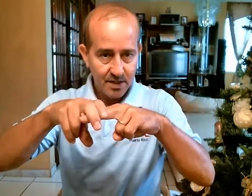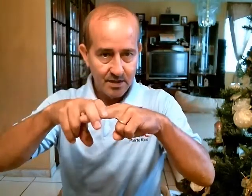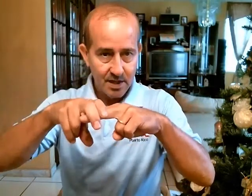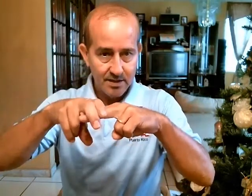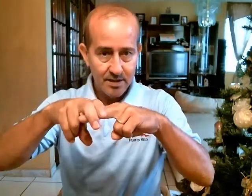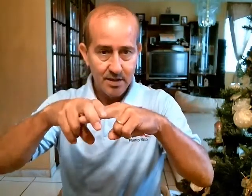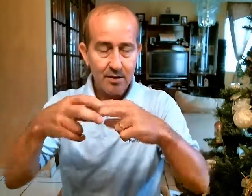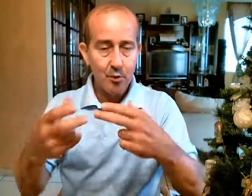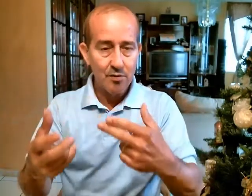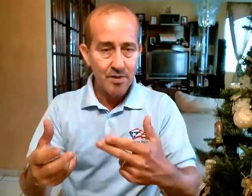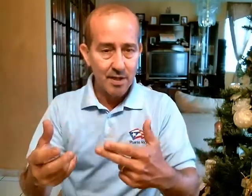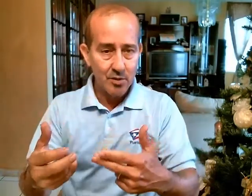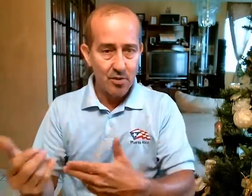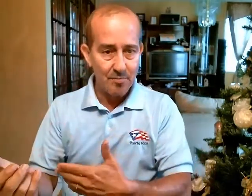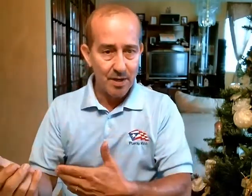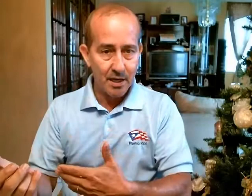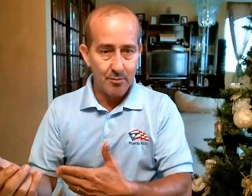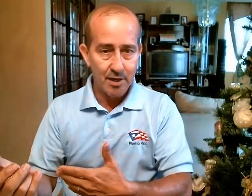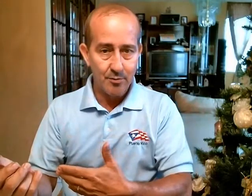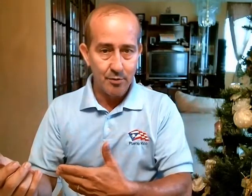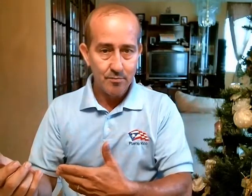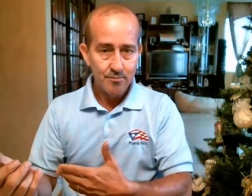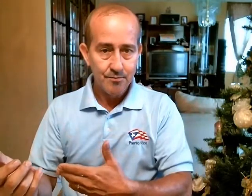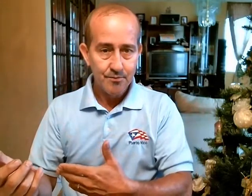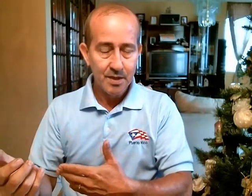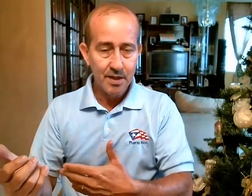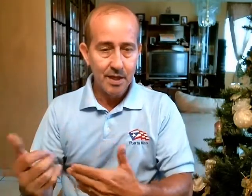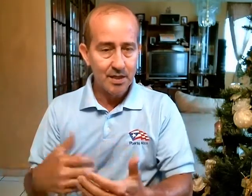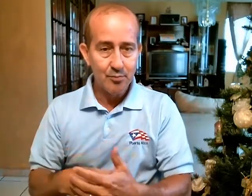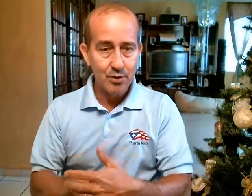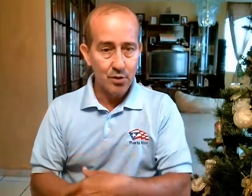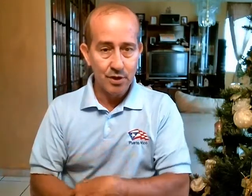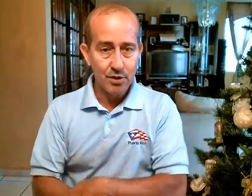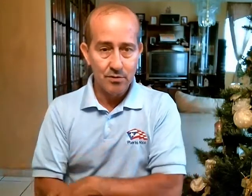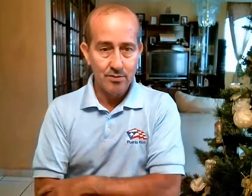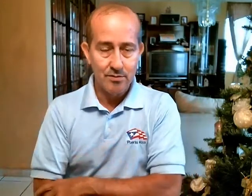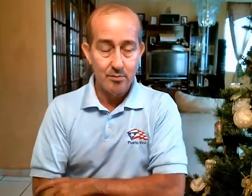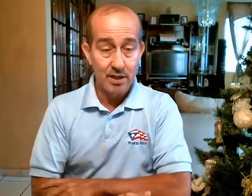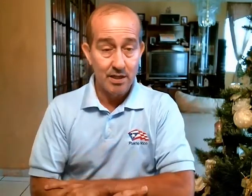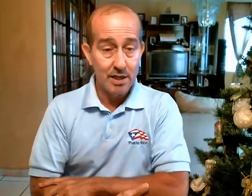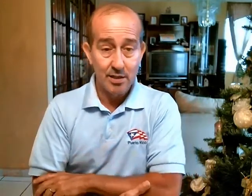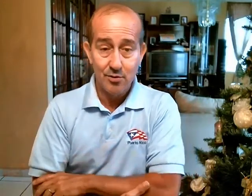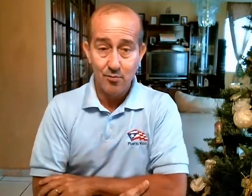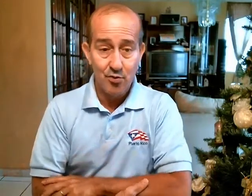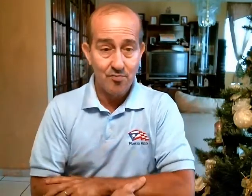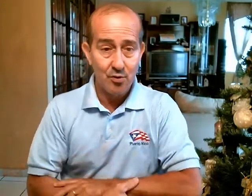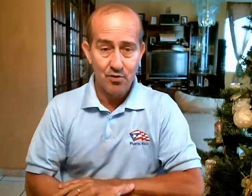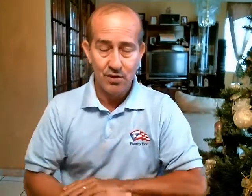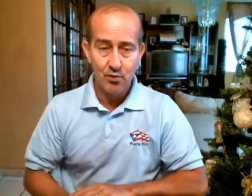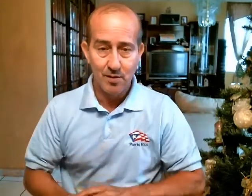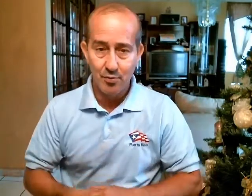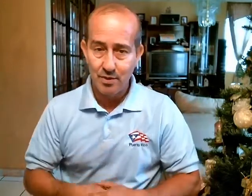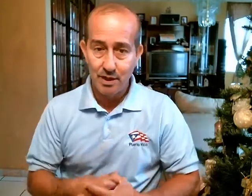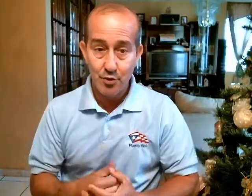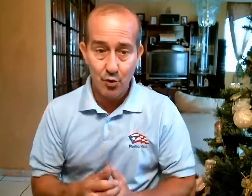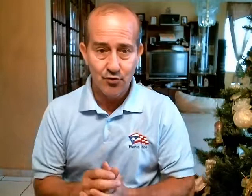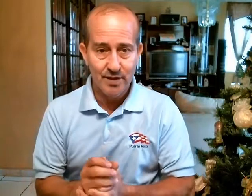Sentarse El movimiento implica el verbo Aquí en Puerto Rico Como les dije, esto muy poco se usa porque no se